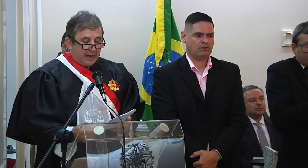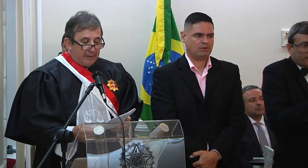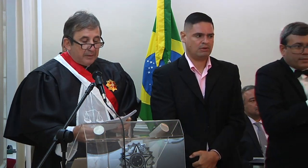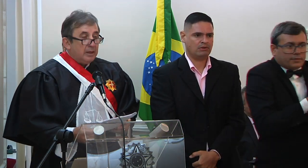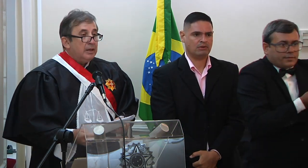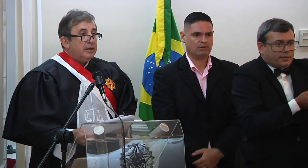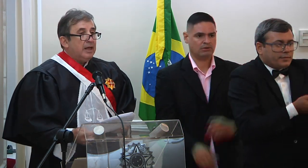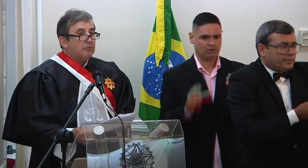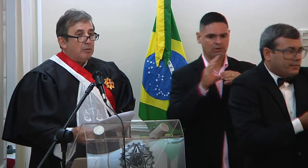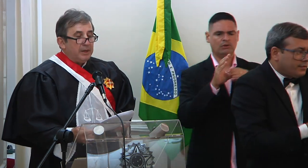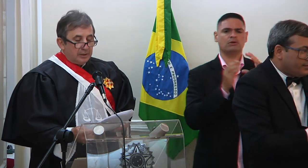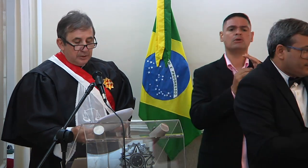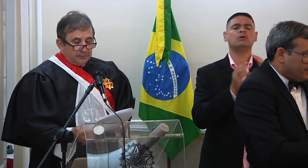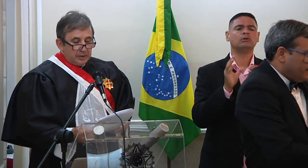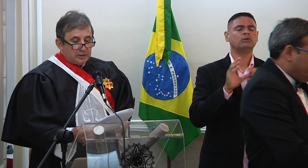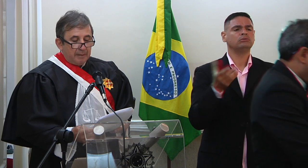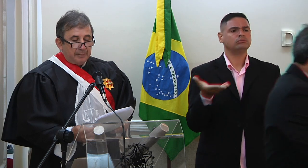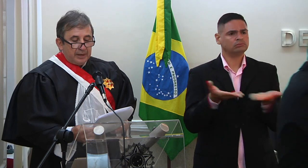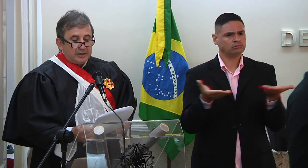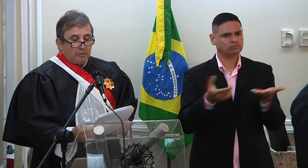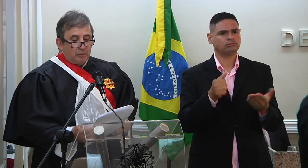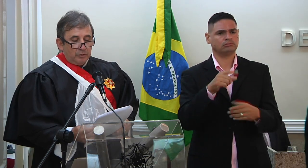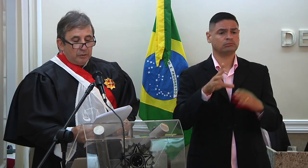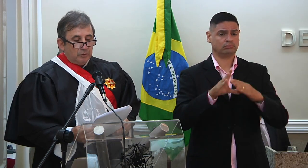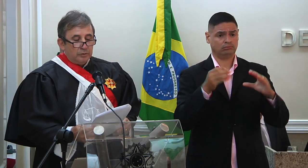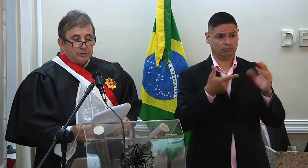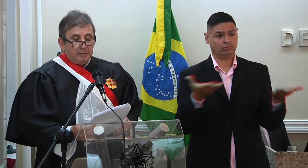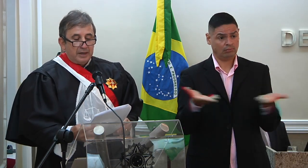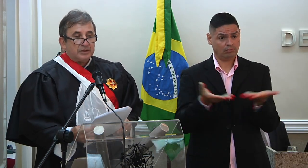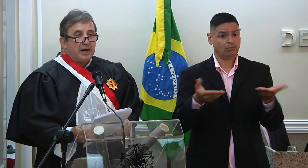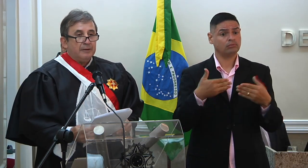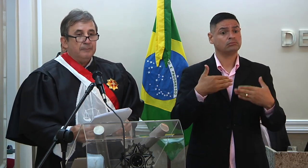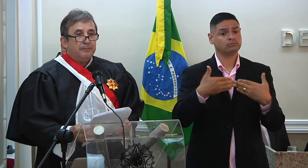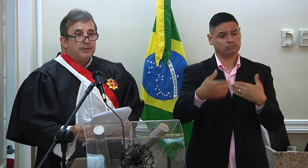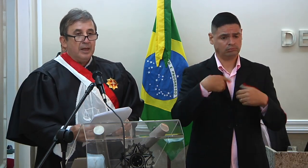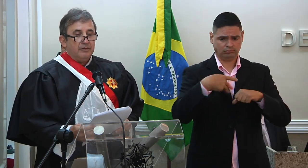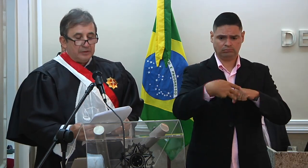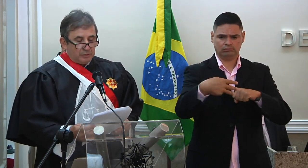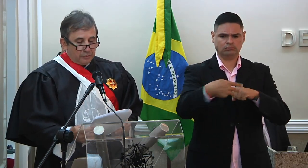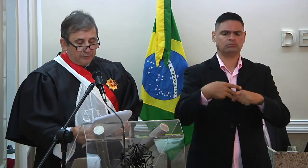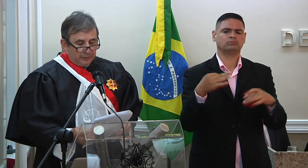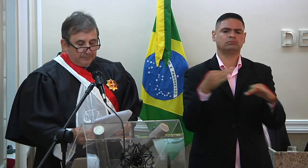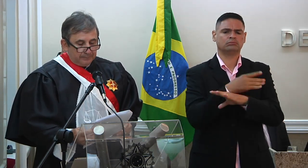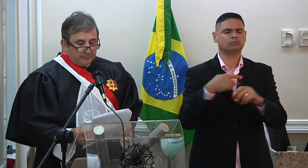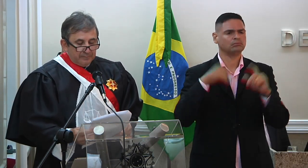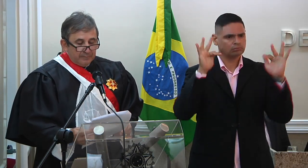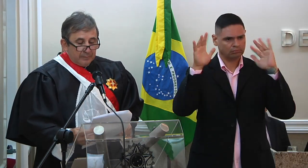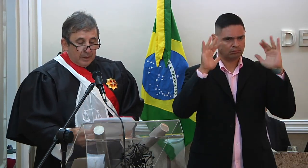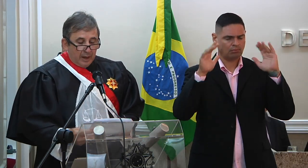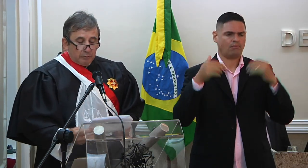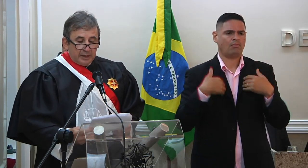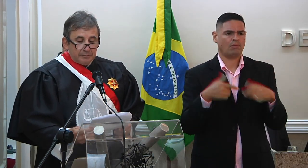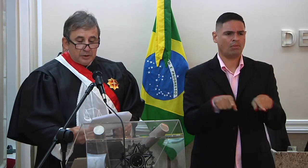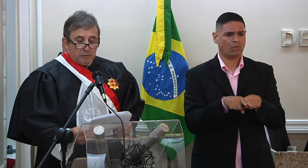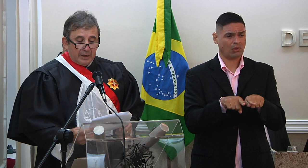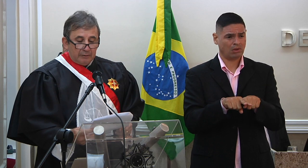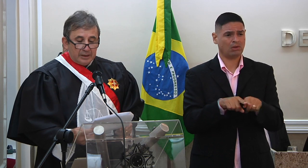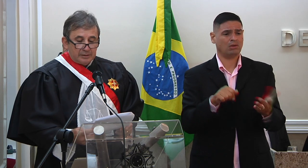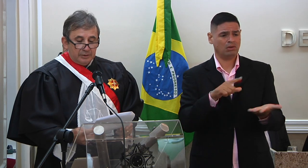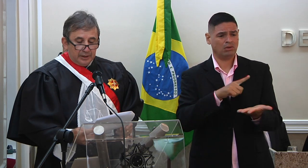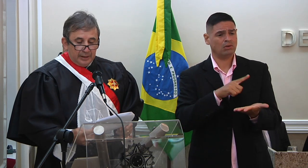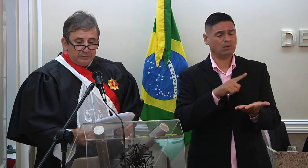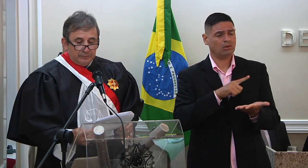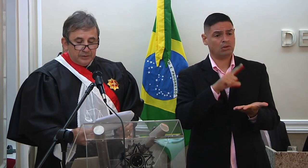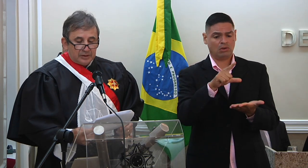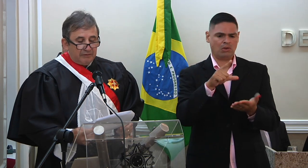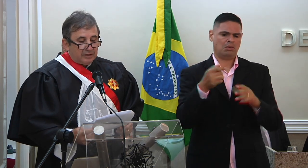Estadual do Ceará, e atualmente, está prestes a concluir o curso de mestrado em Filosofia. Ao tempo de sua